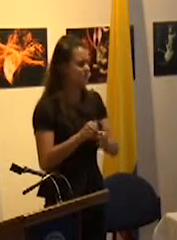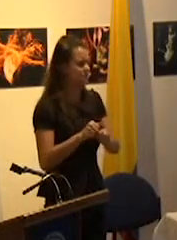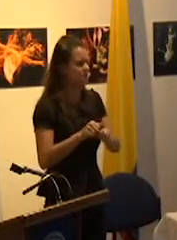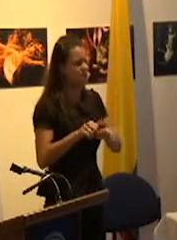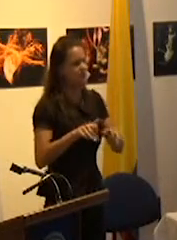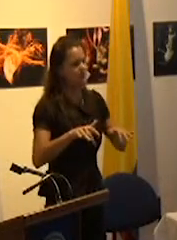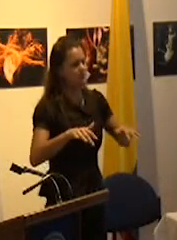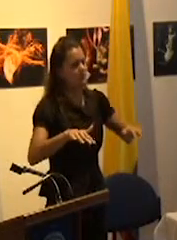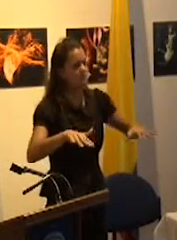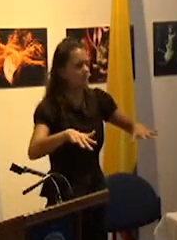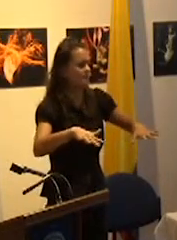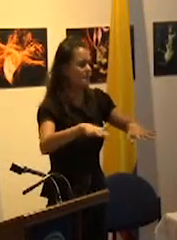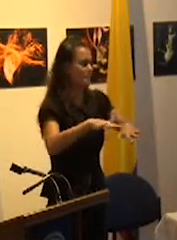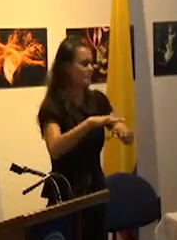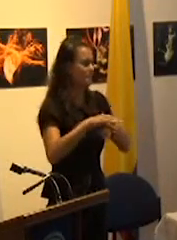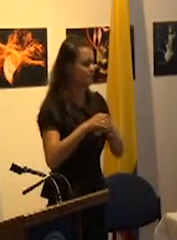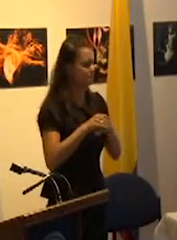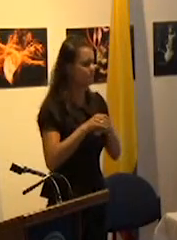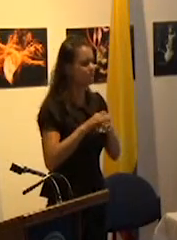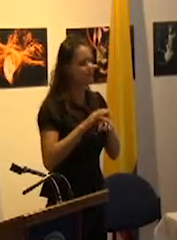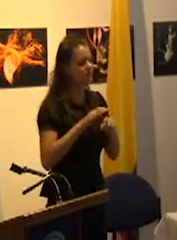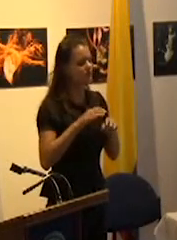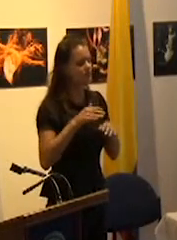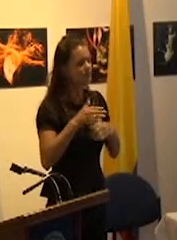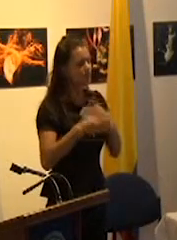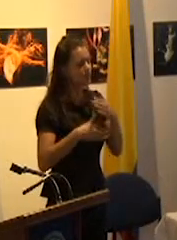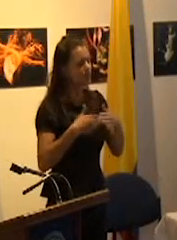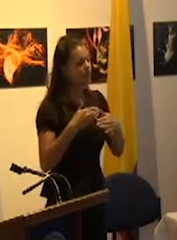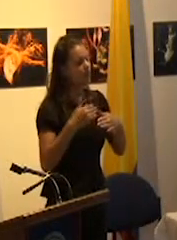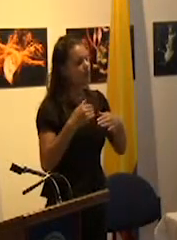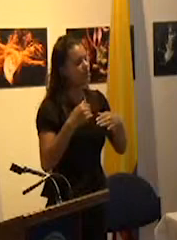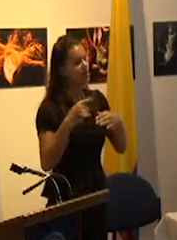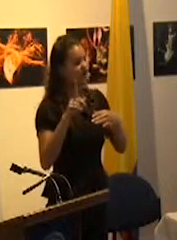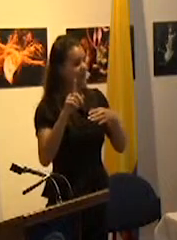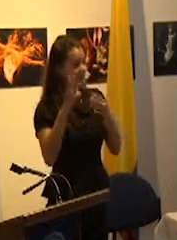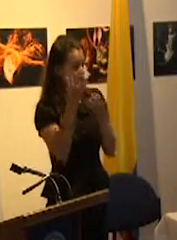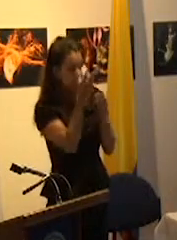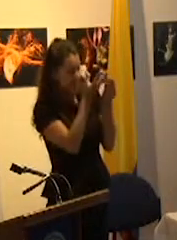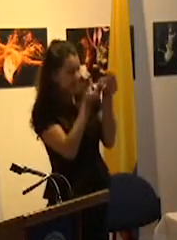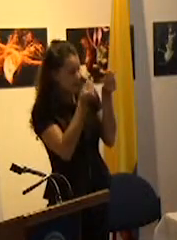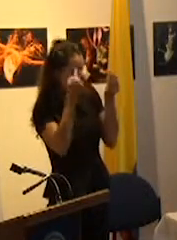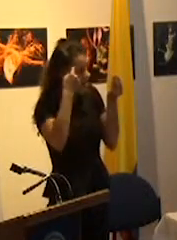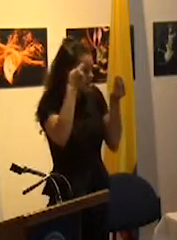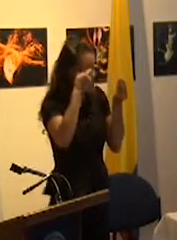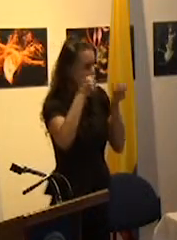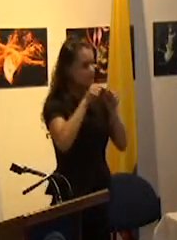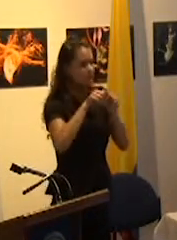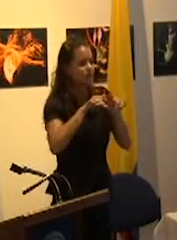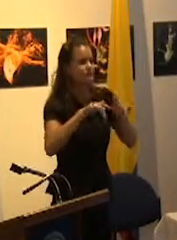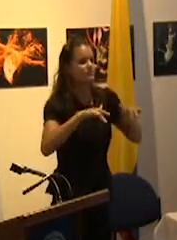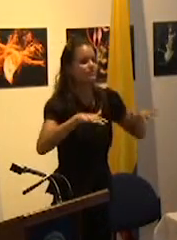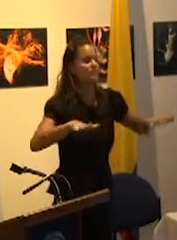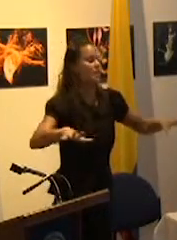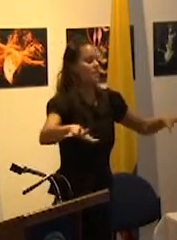generalizó los riesgos o homogenizó la categoría riesgos a la totalidad de la nación